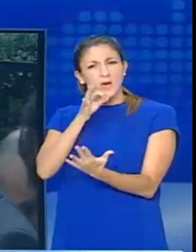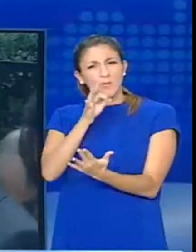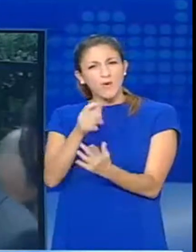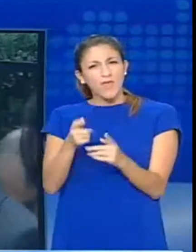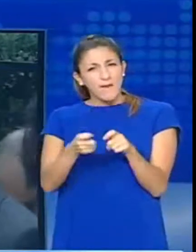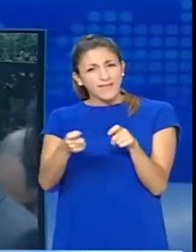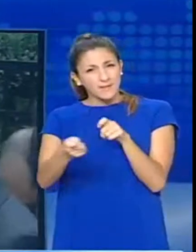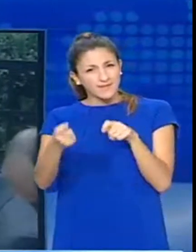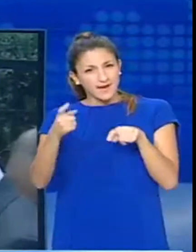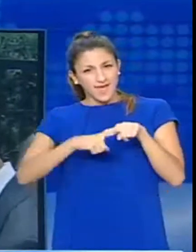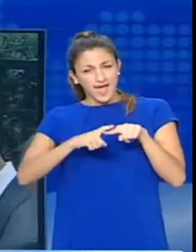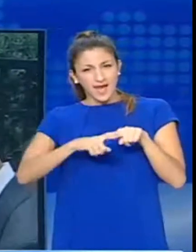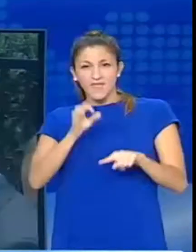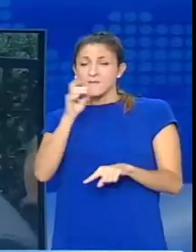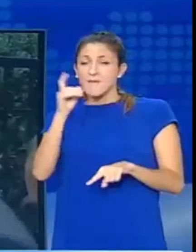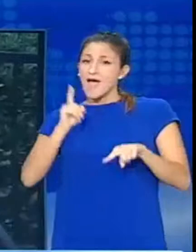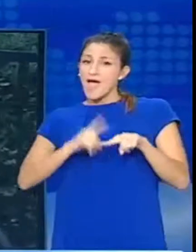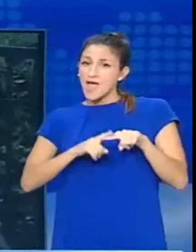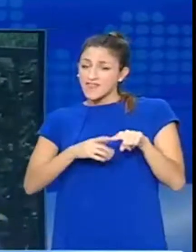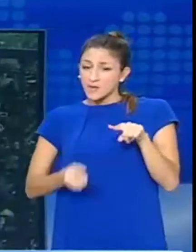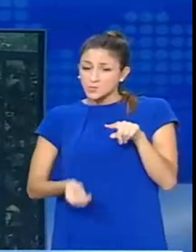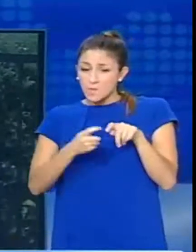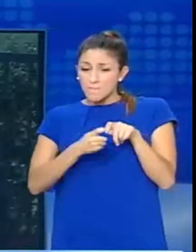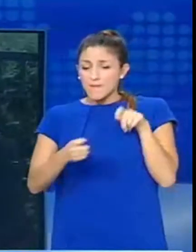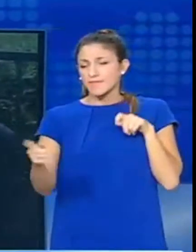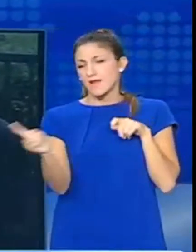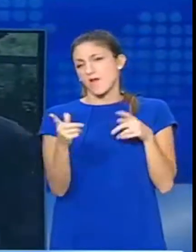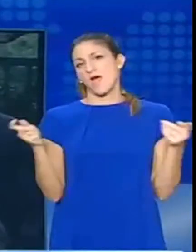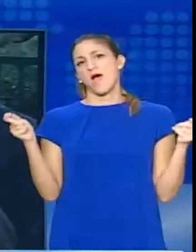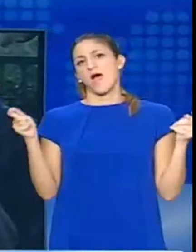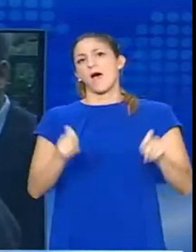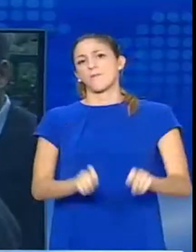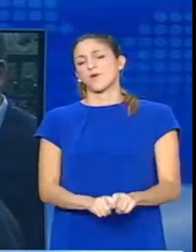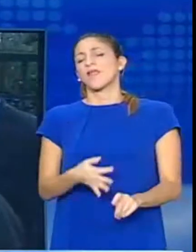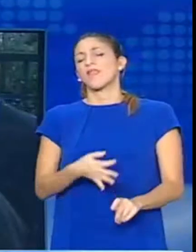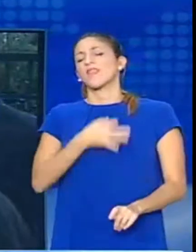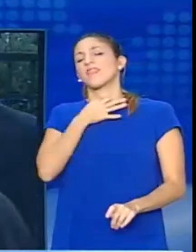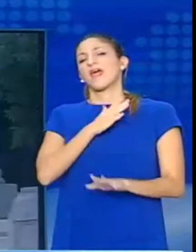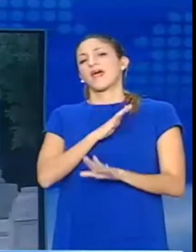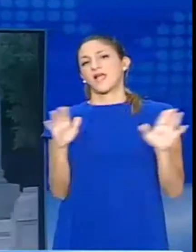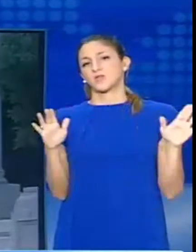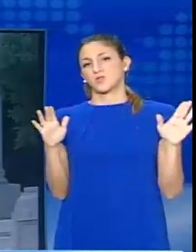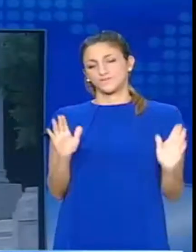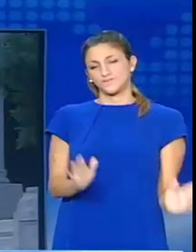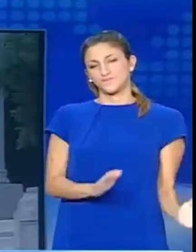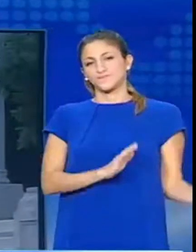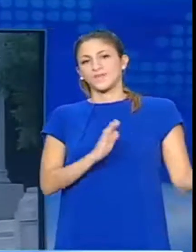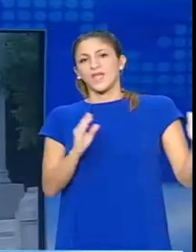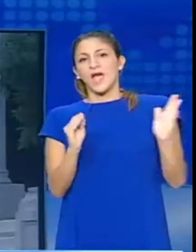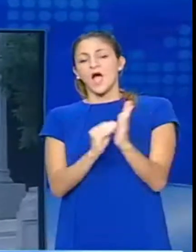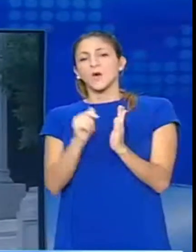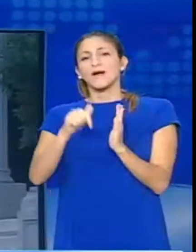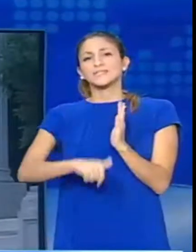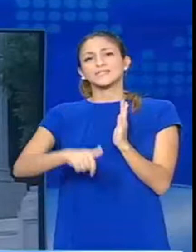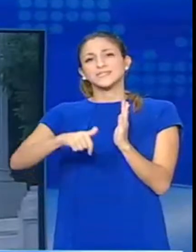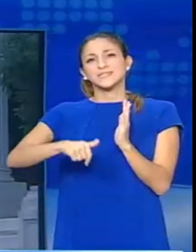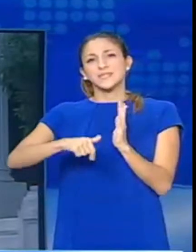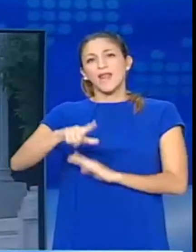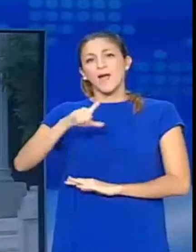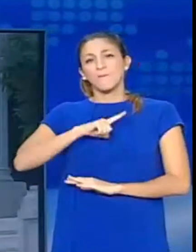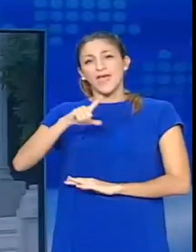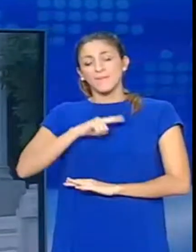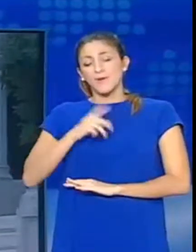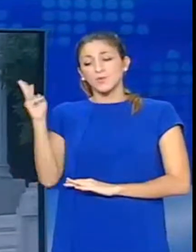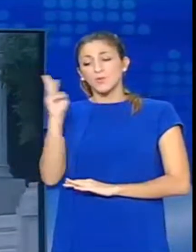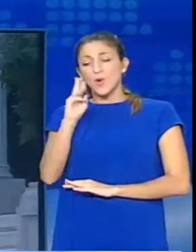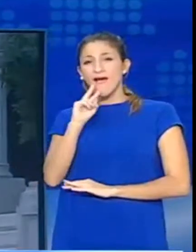μας, σχολεί ας ότι η Ελλάδα πλήρει όλες τις προϋποθέσεις ώστε να μην παρθούν οριζόντια μέτρα. Εν τω μεταξύ σήμερα αναμένεται και η